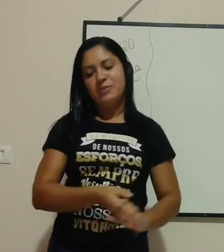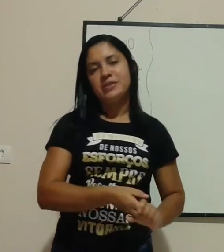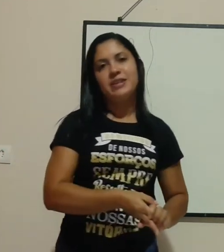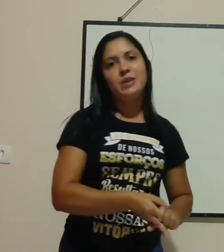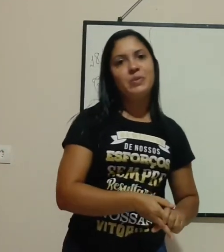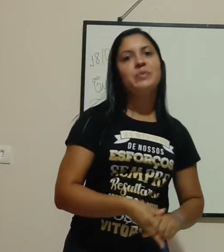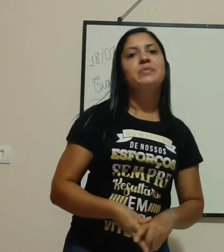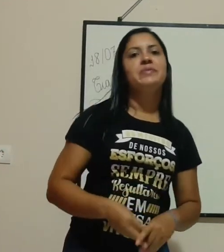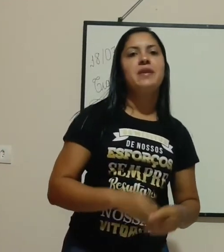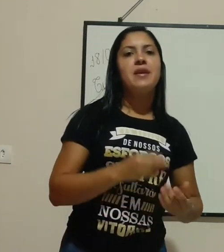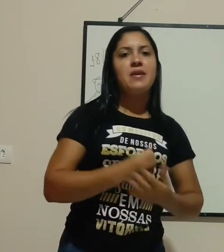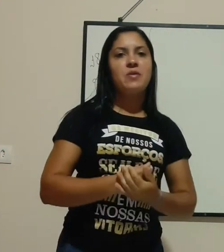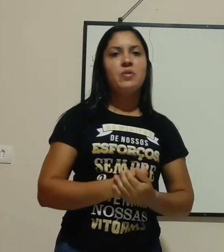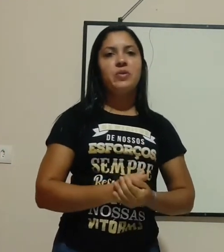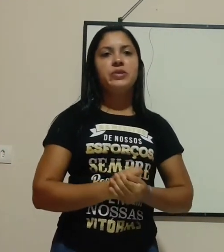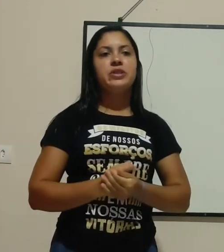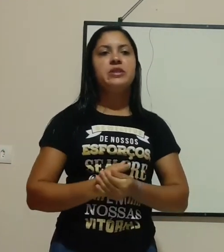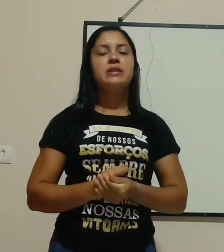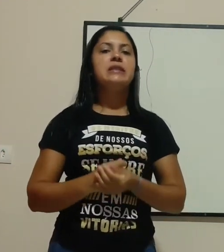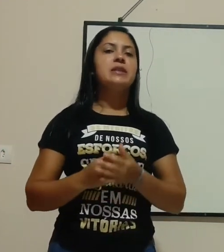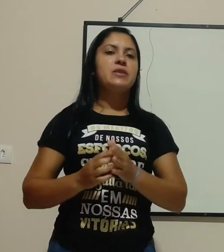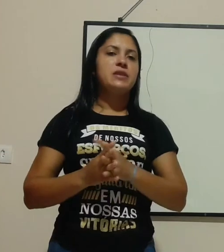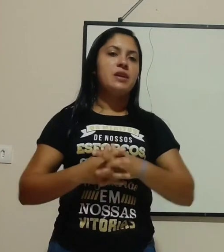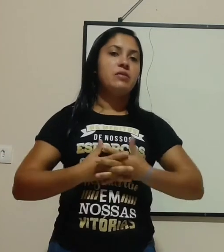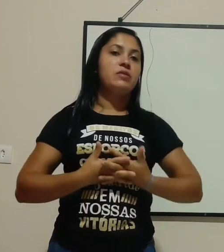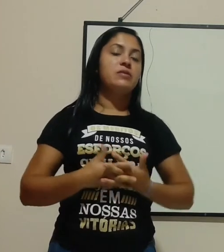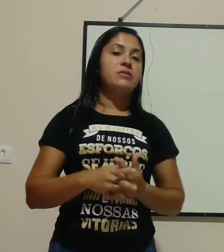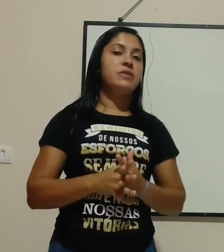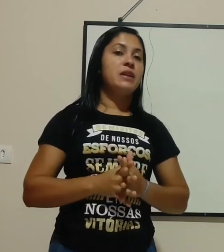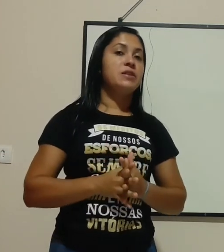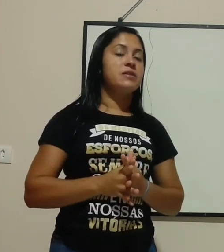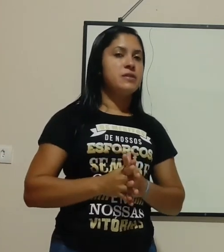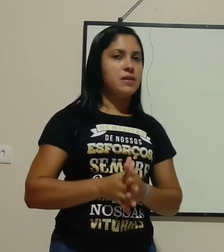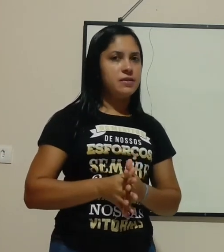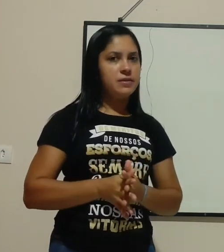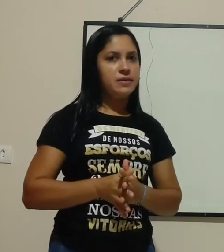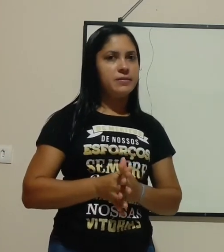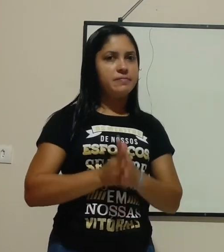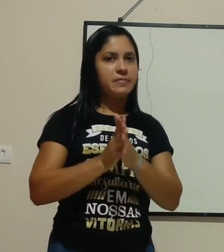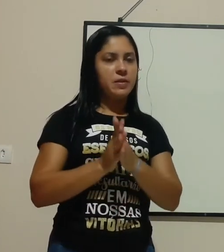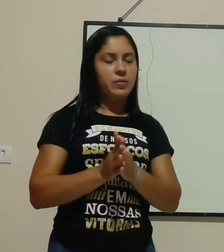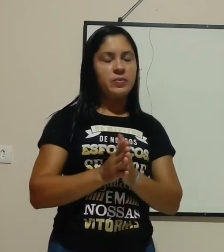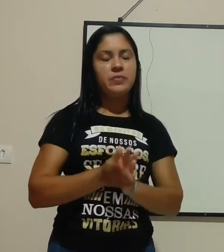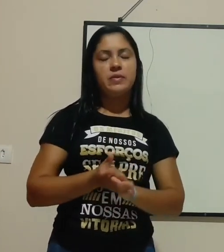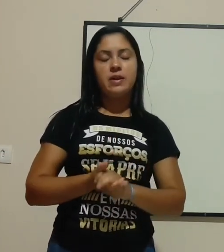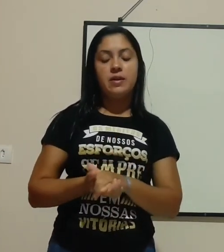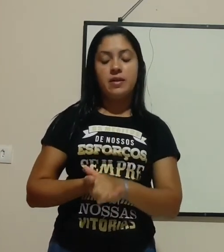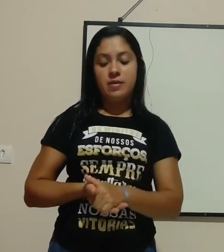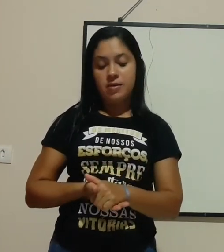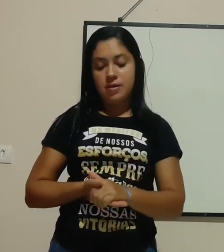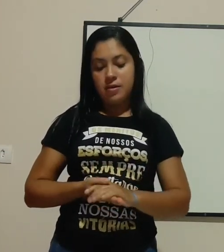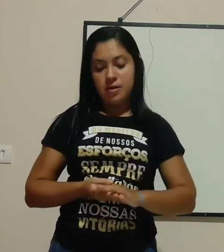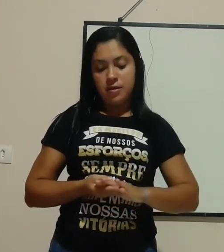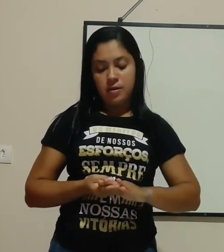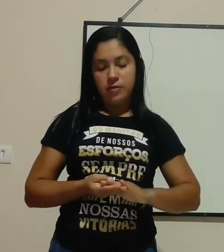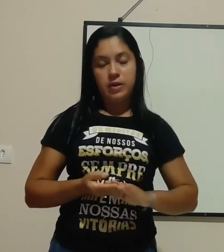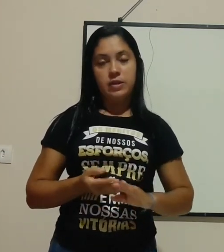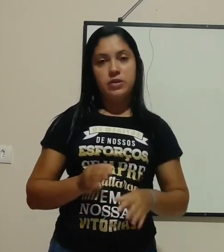como estão? Hoje na nossa aula nós vamos falar de ciências, tá bom? Eu já fiz